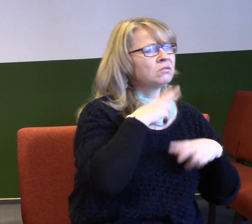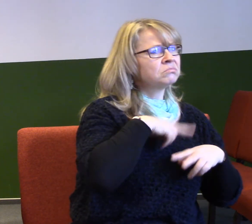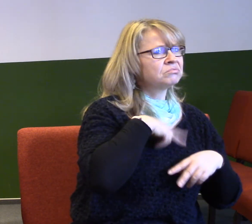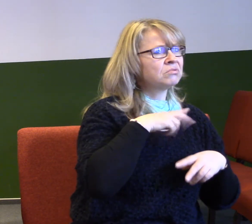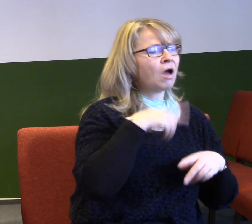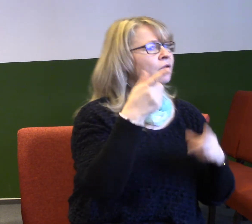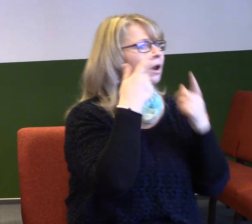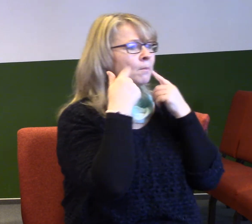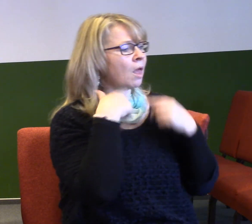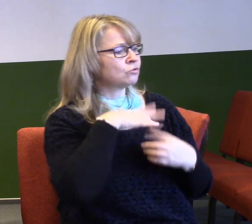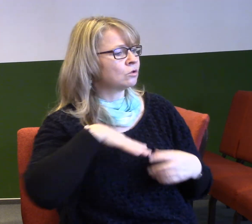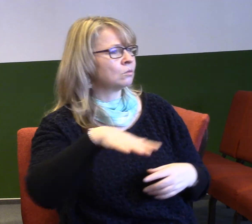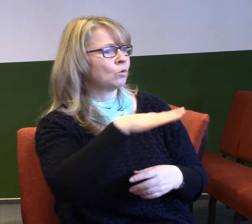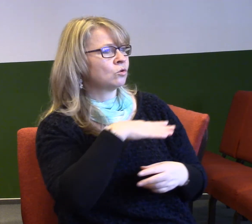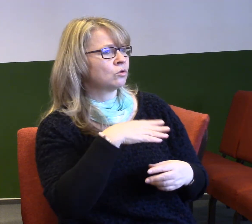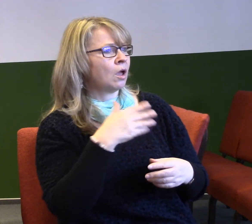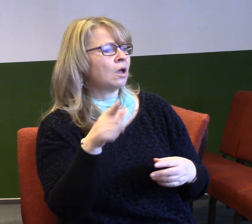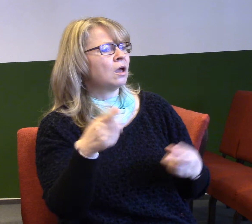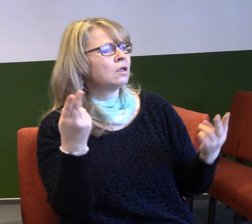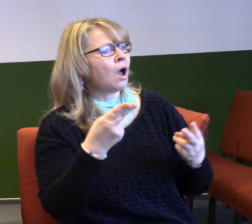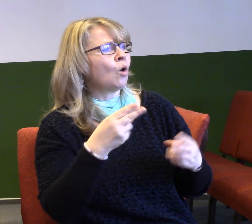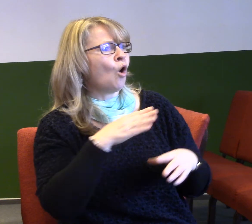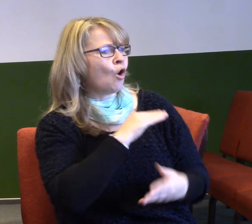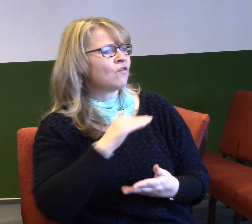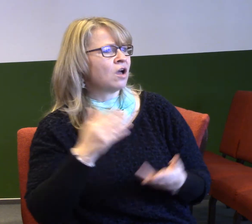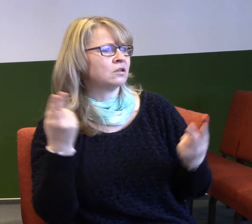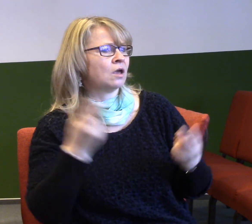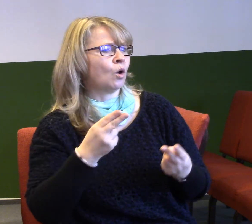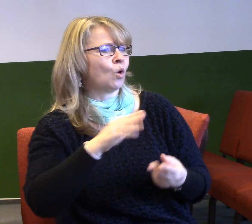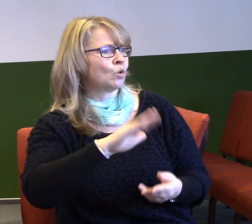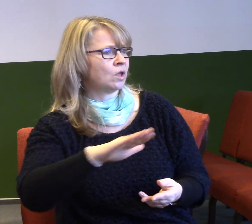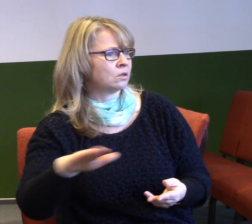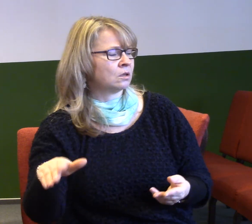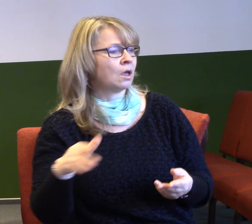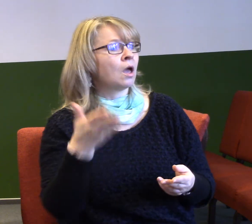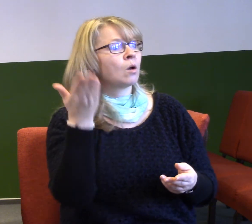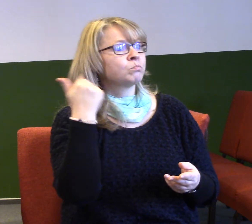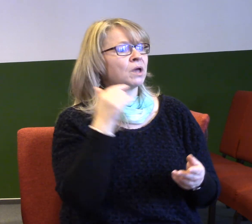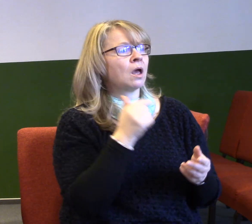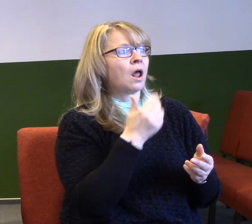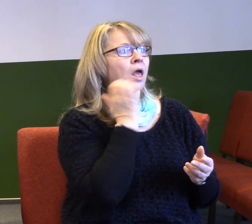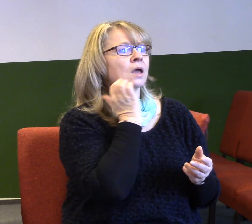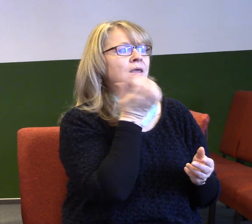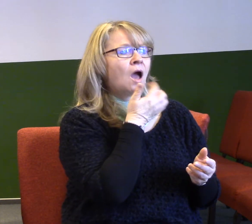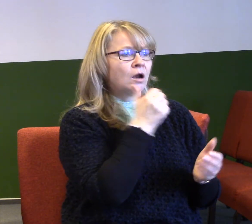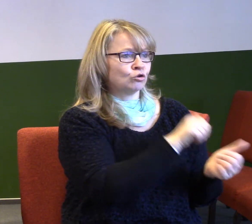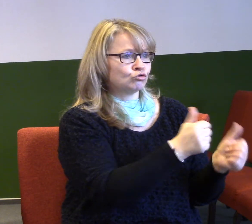neplakali. nebo přišel Jan přítel, nejedl chleba ani nepl víno a tak jste mu řekli, má